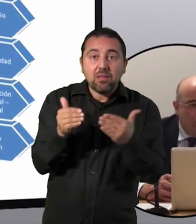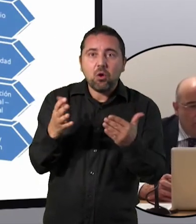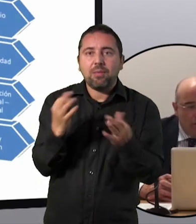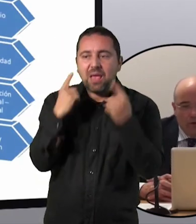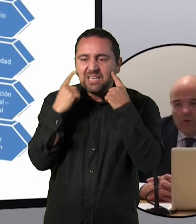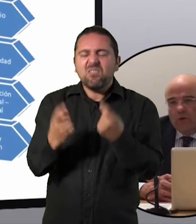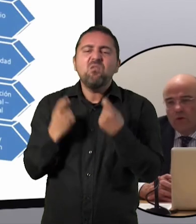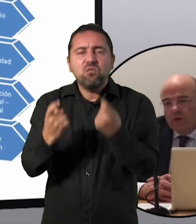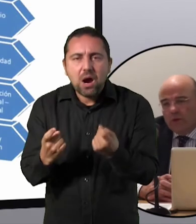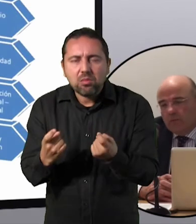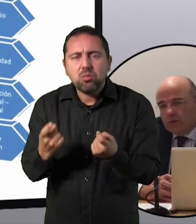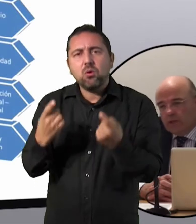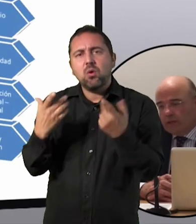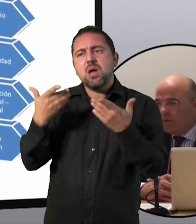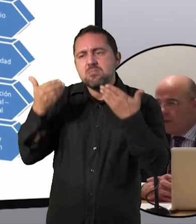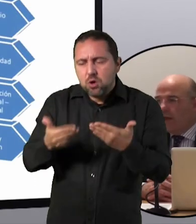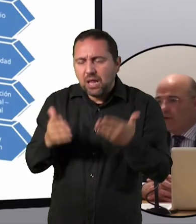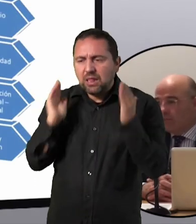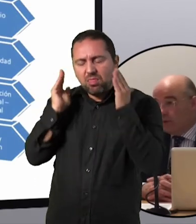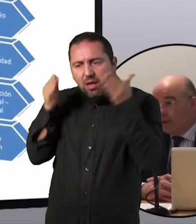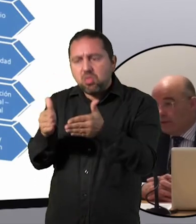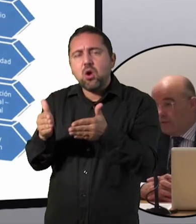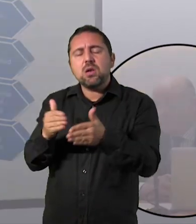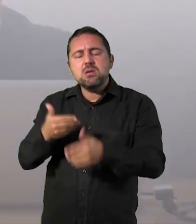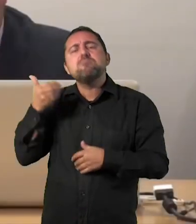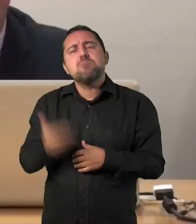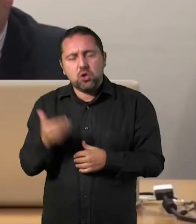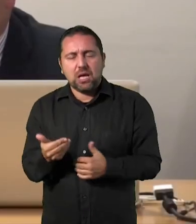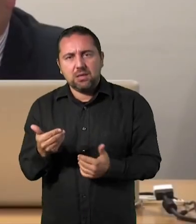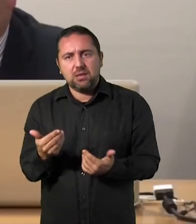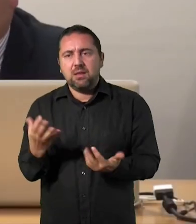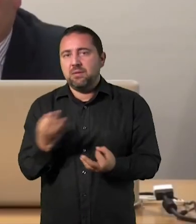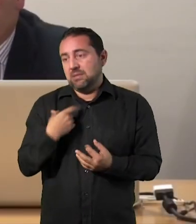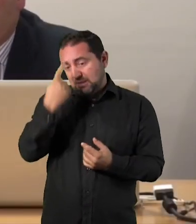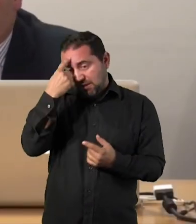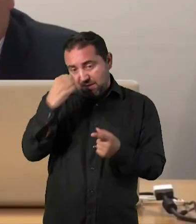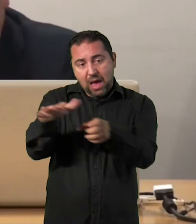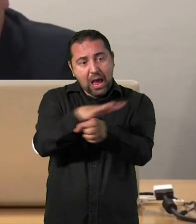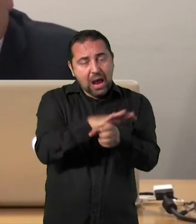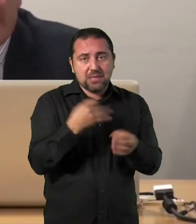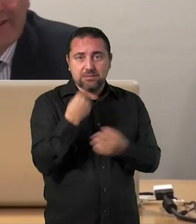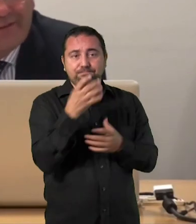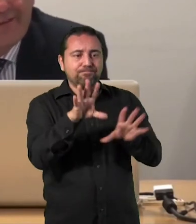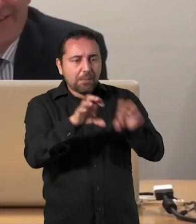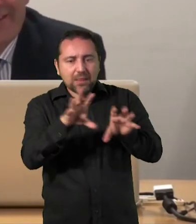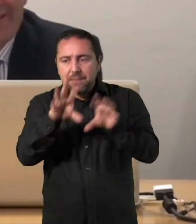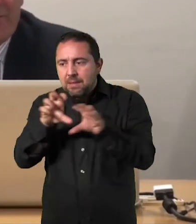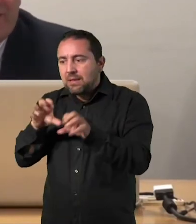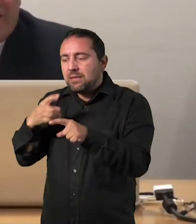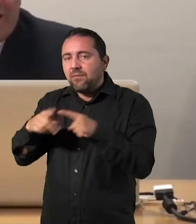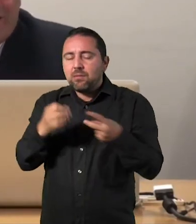hacer un esfuerzo importante y una dedicación importante. Precisamente al tener que entender, por ejemplo, de varias áreas,